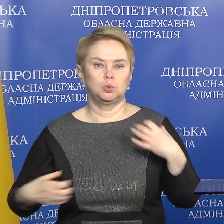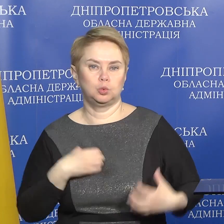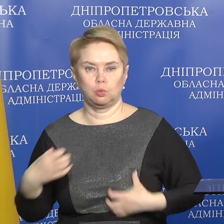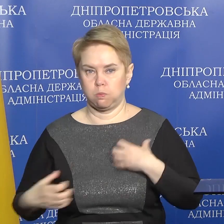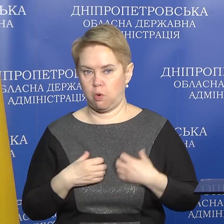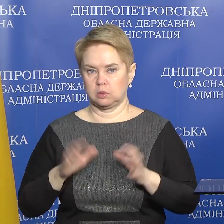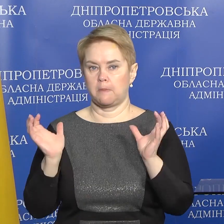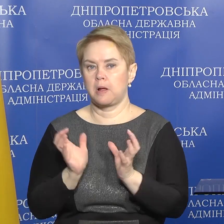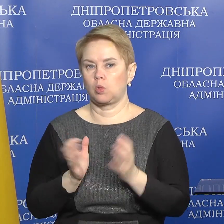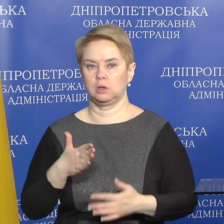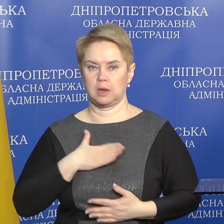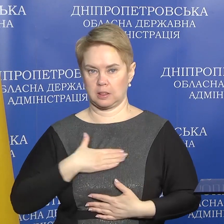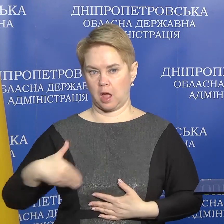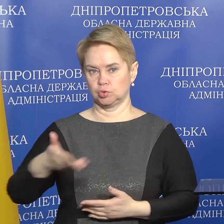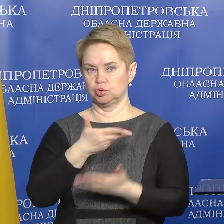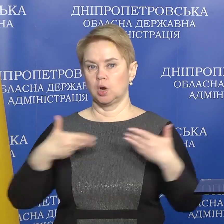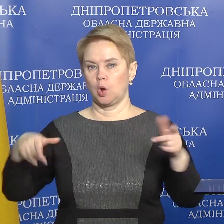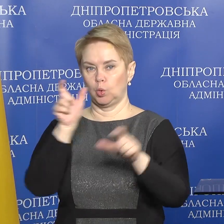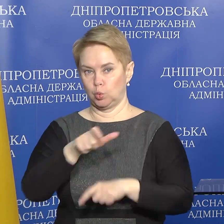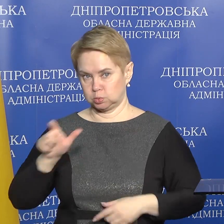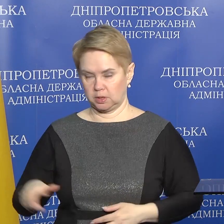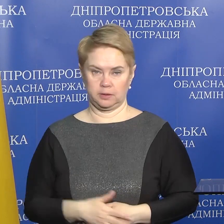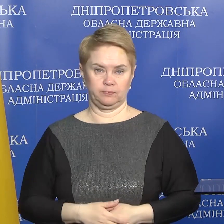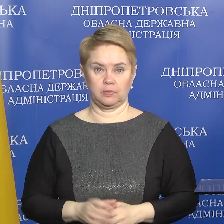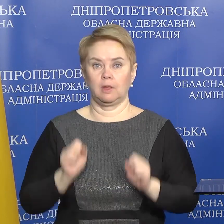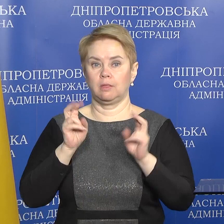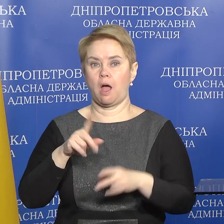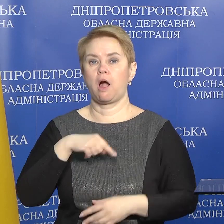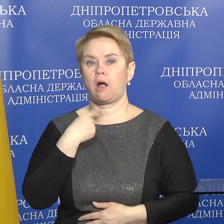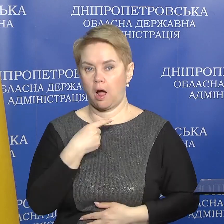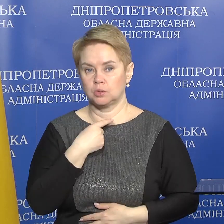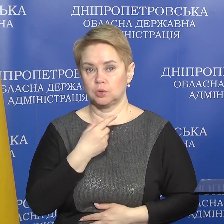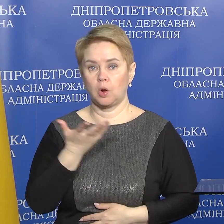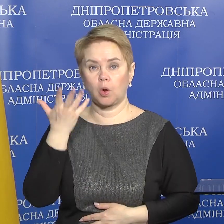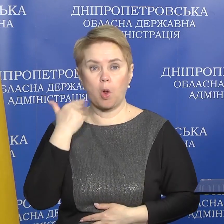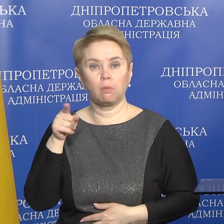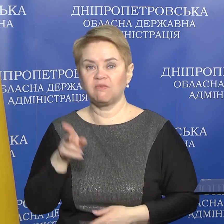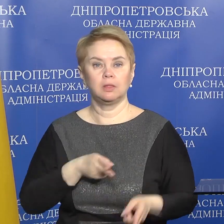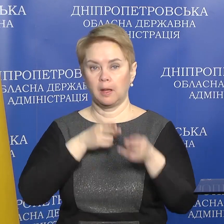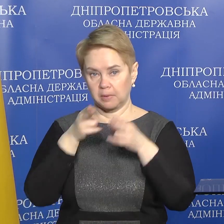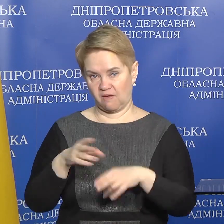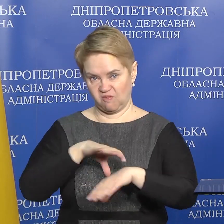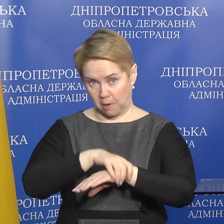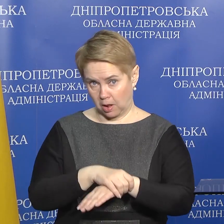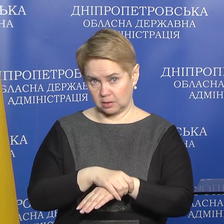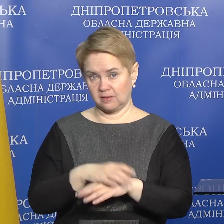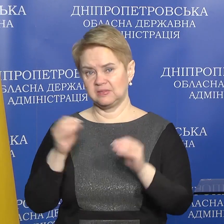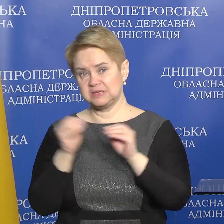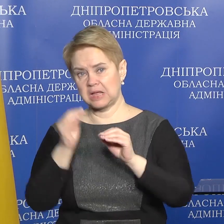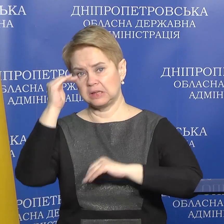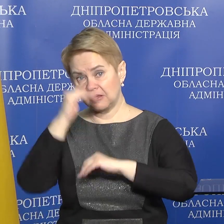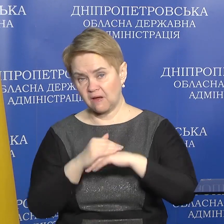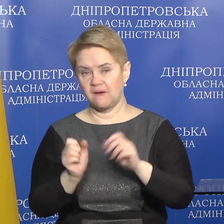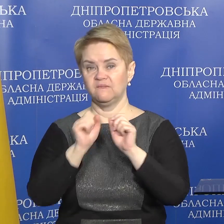піклування про наших людей. От коли б ви не приїхали в Павлоград, о 10-й